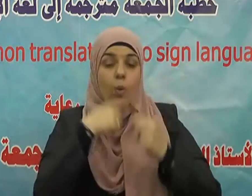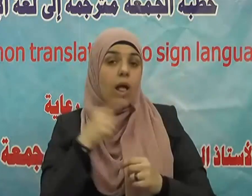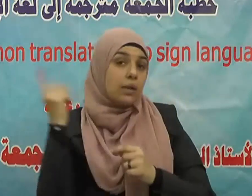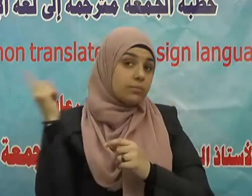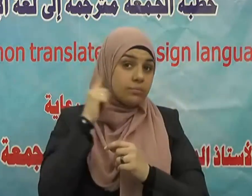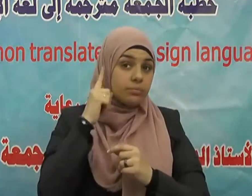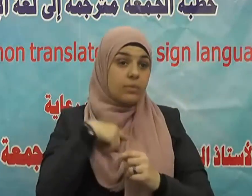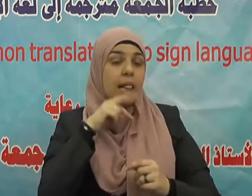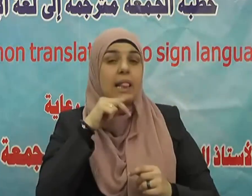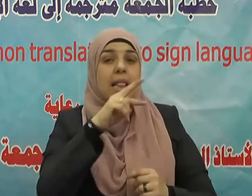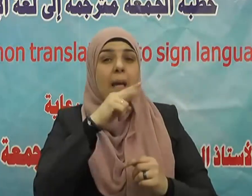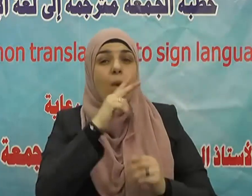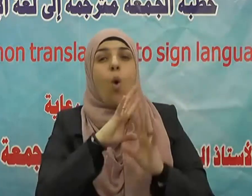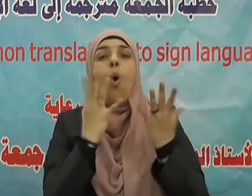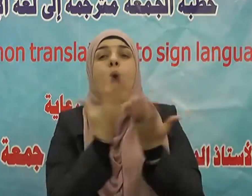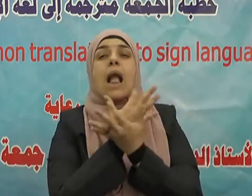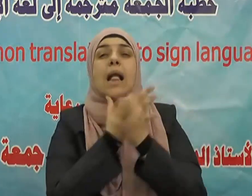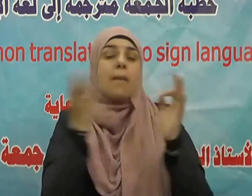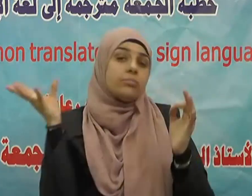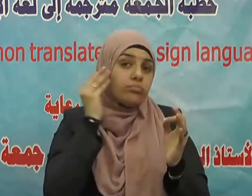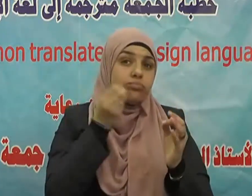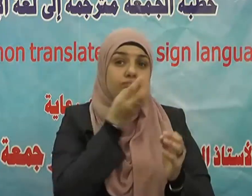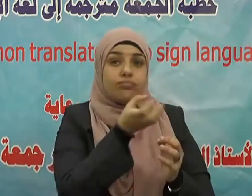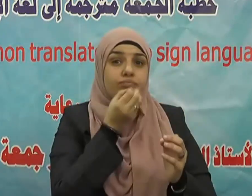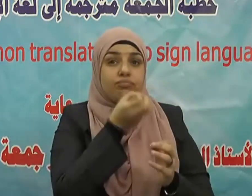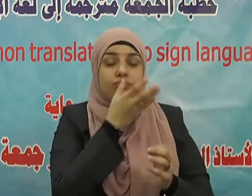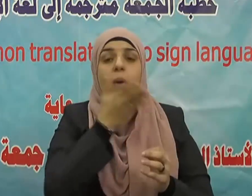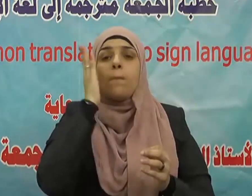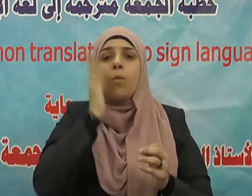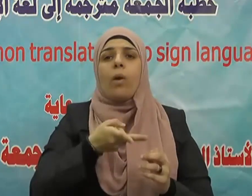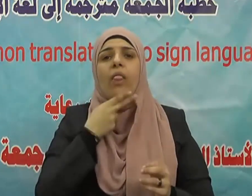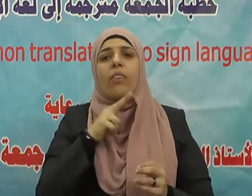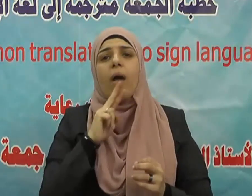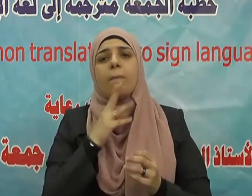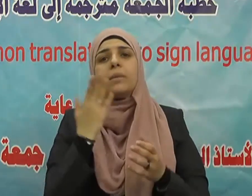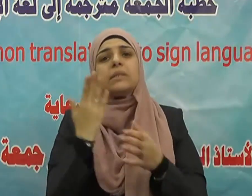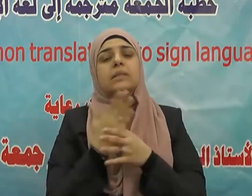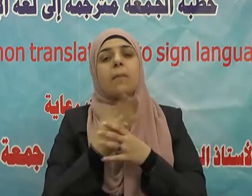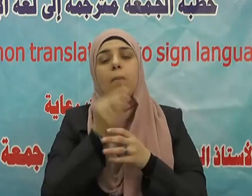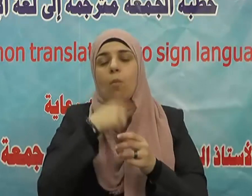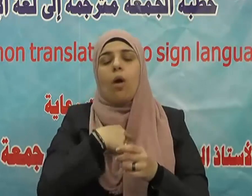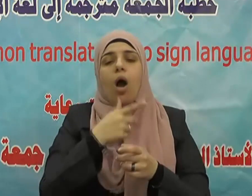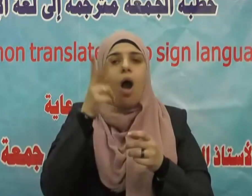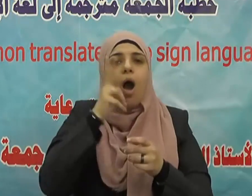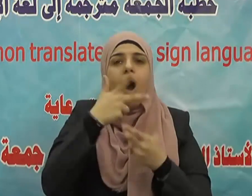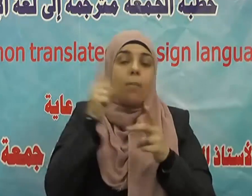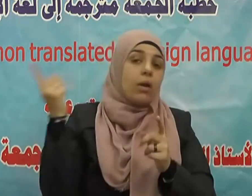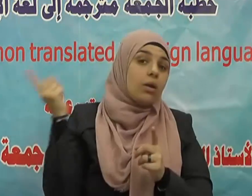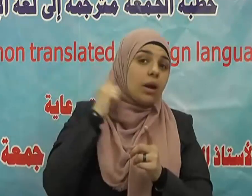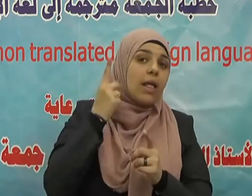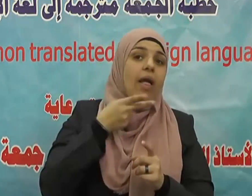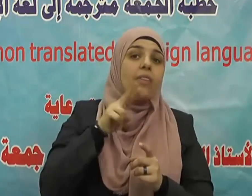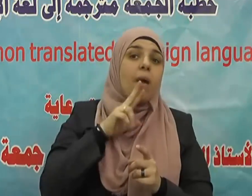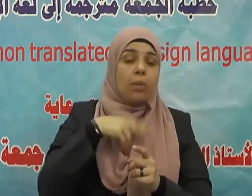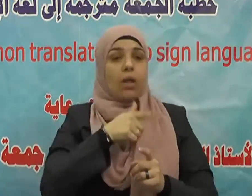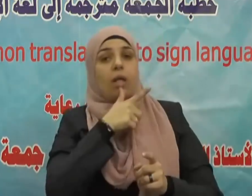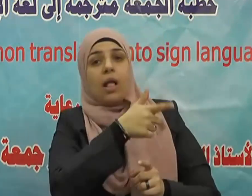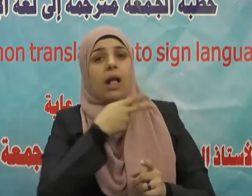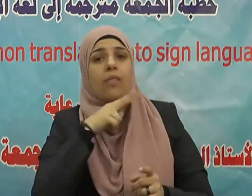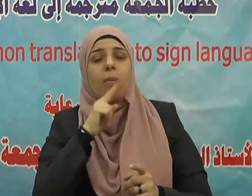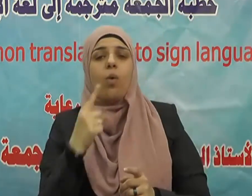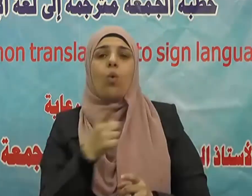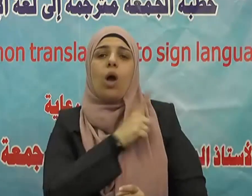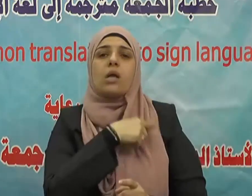فالإسلام يبني كل شيء على اليقين فهذا سيدنا سليمان عليه